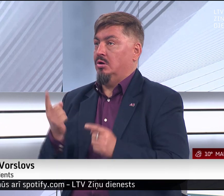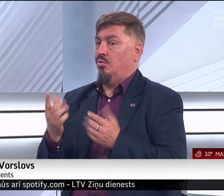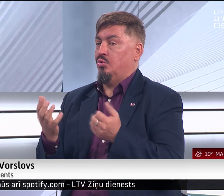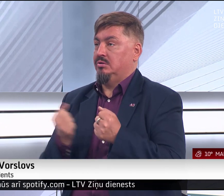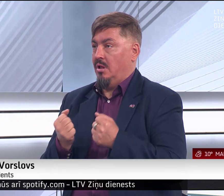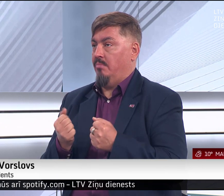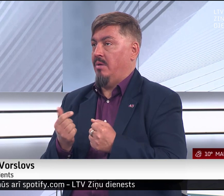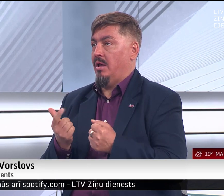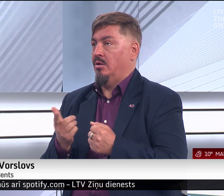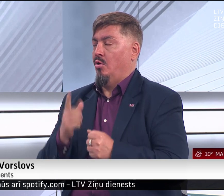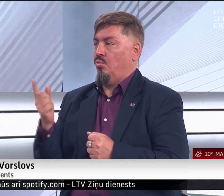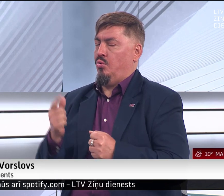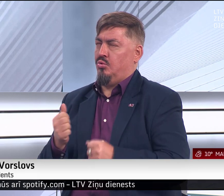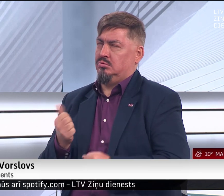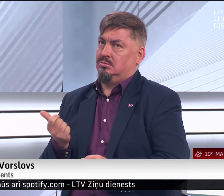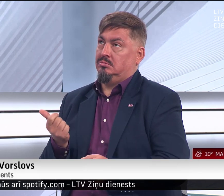pretīm nākoši.